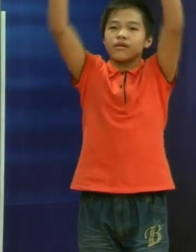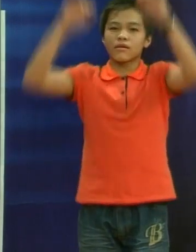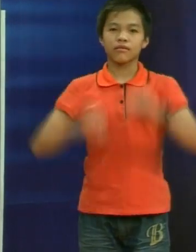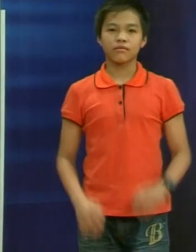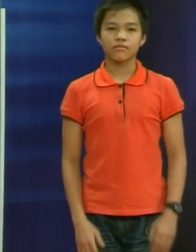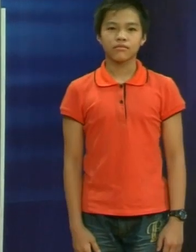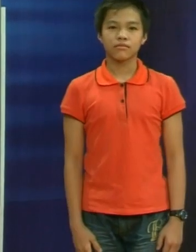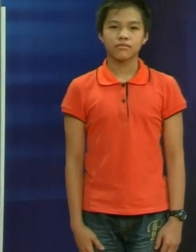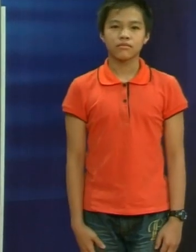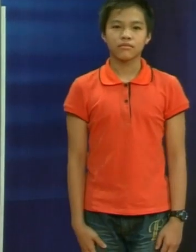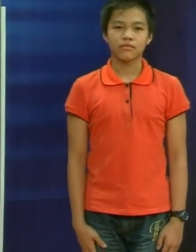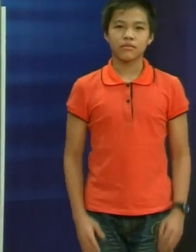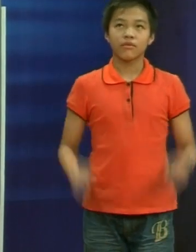Bạn còn giúp bố mẹ phơi quần áo nữa